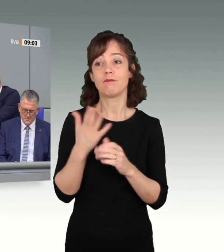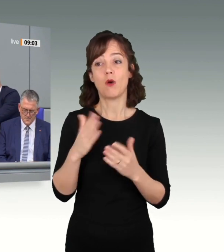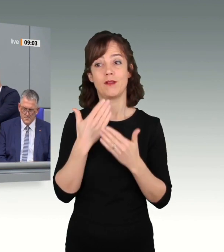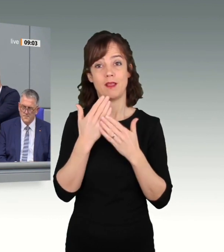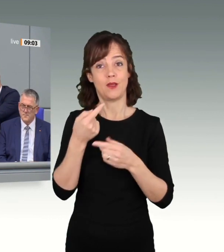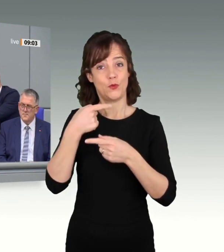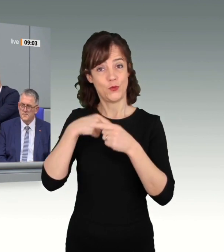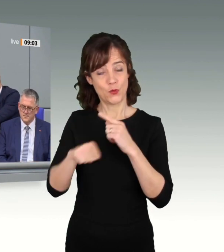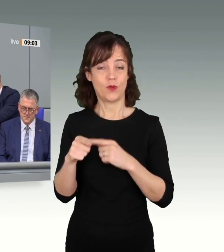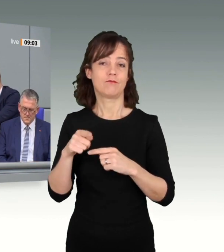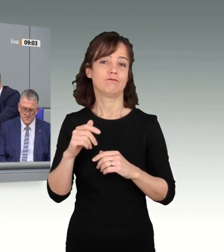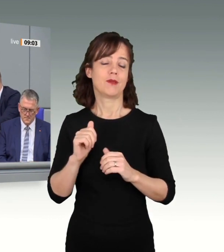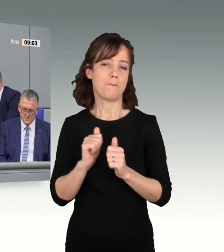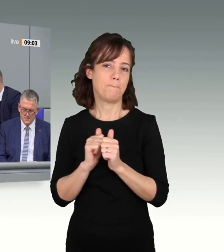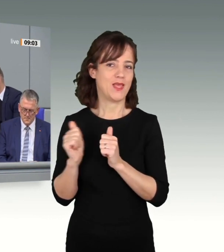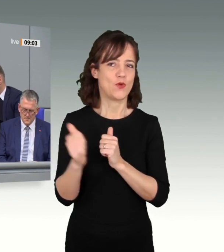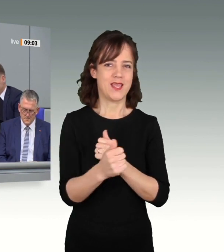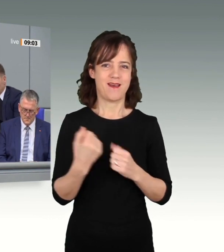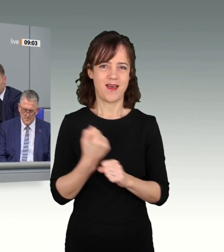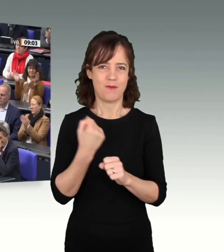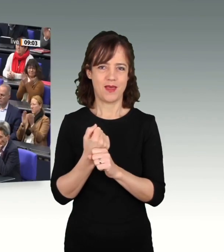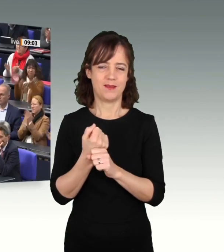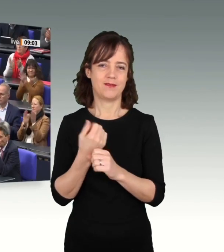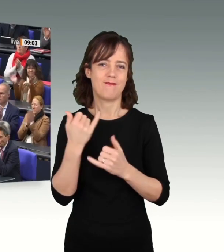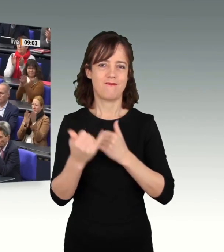parlamentarischen Pionierarbeit von Annemarie Renger.